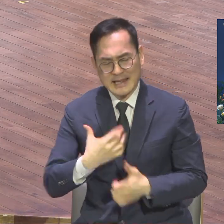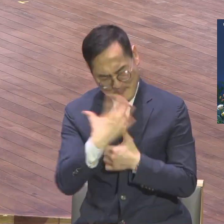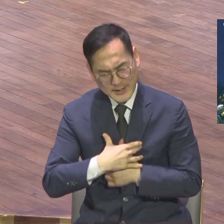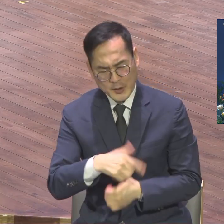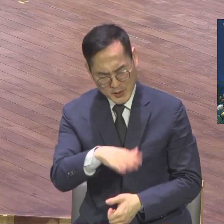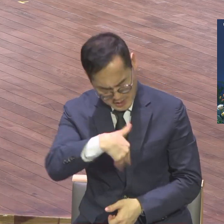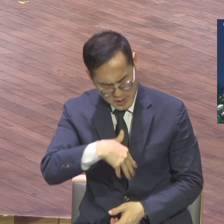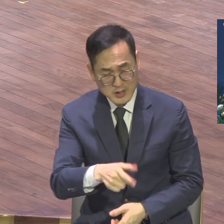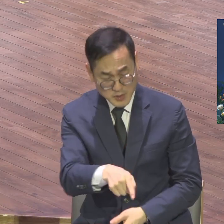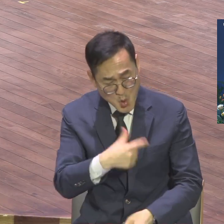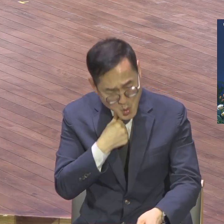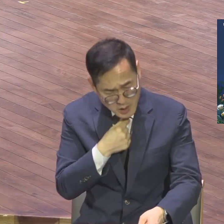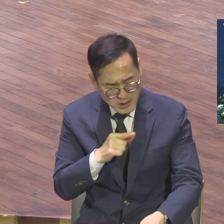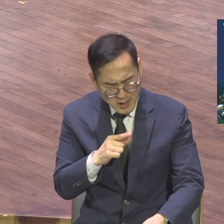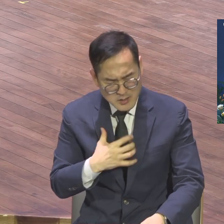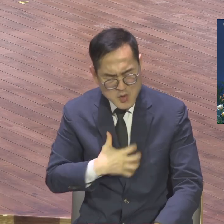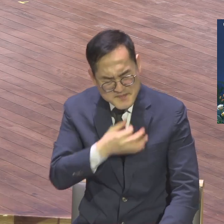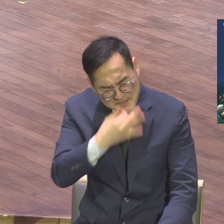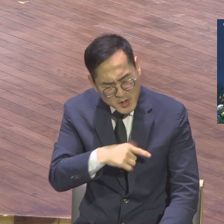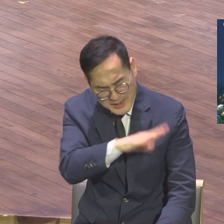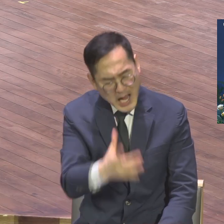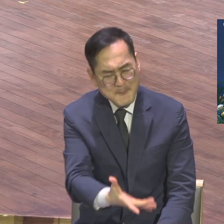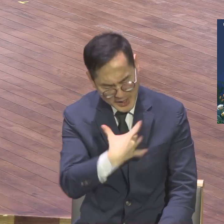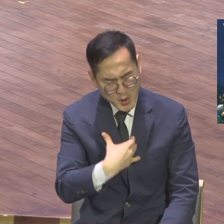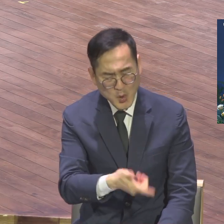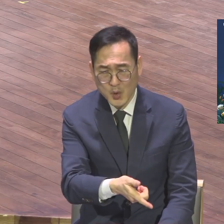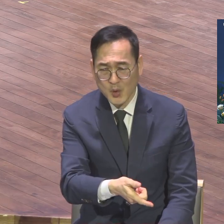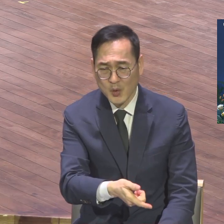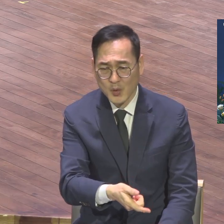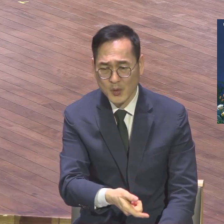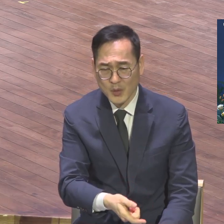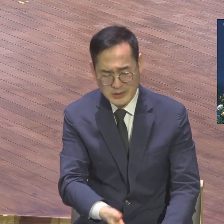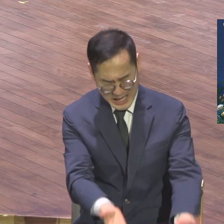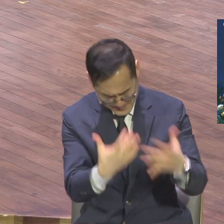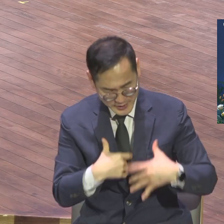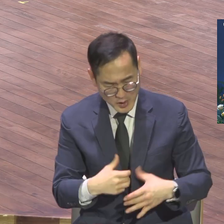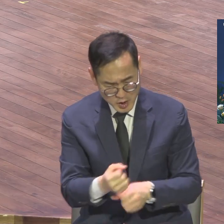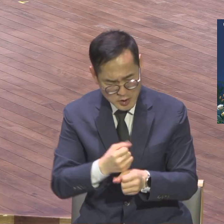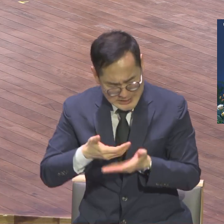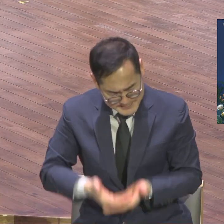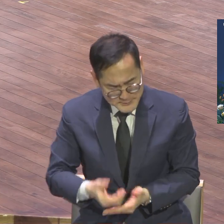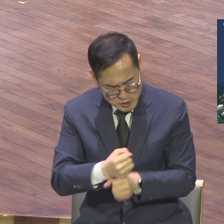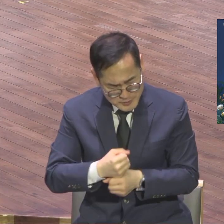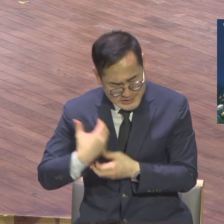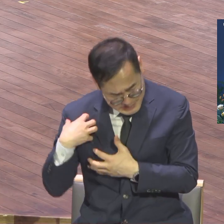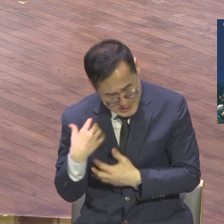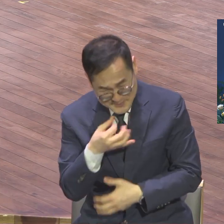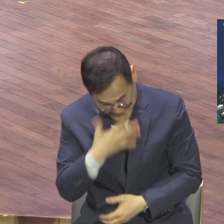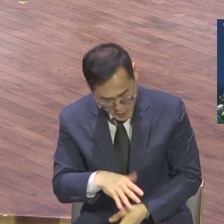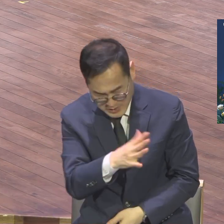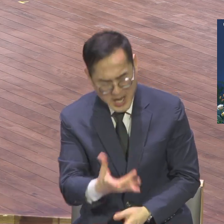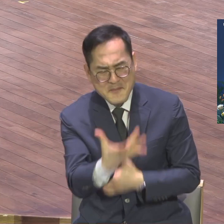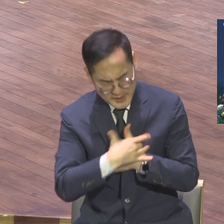말씀하셨어요. 내게 맡겨라 그랬잖아요. 너의 수고하고 무거운 집 내게 맡겨라. 내가 짐져줄게. 내가 해결해줄게.